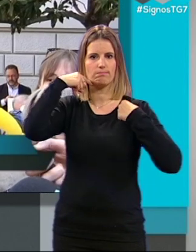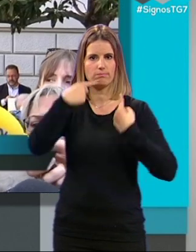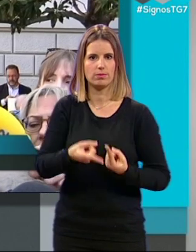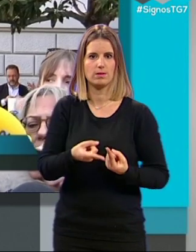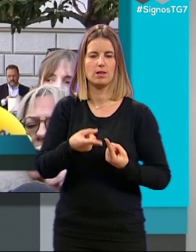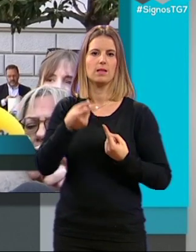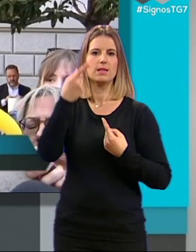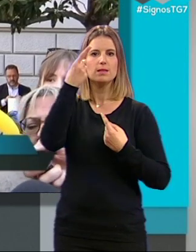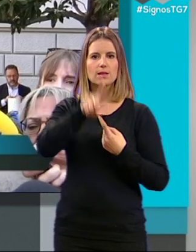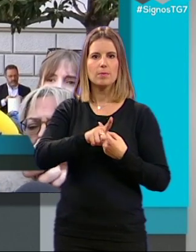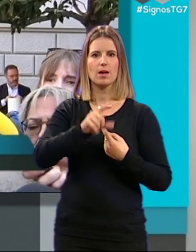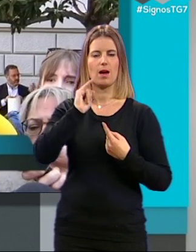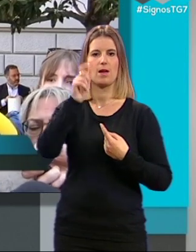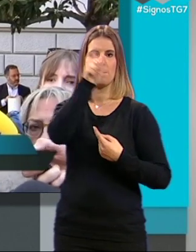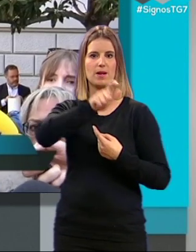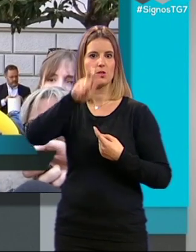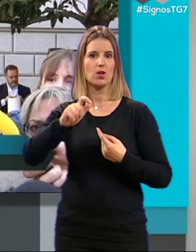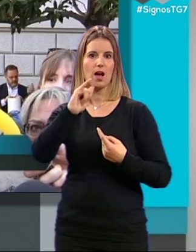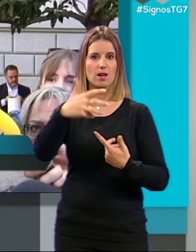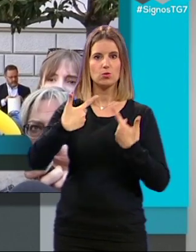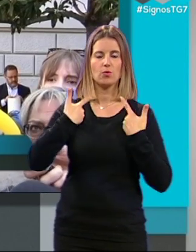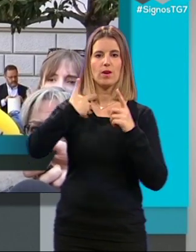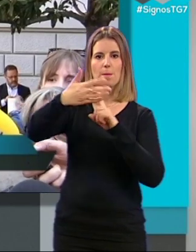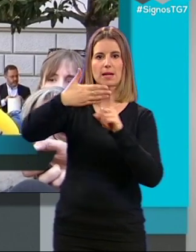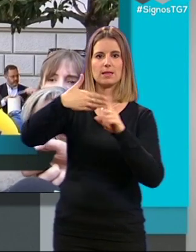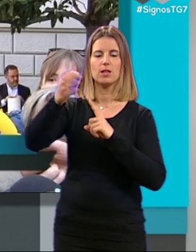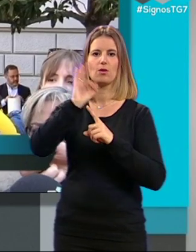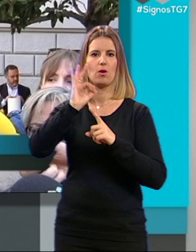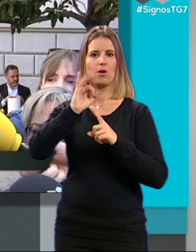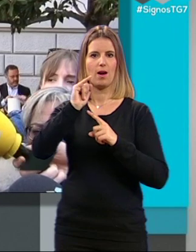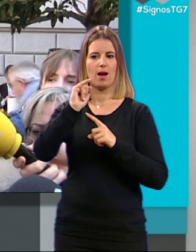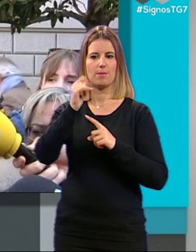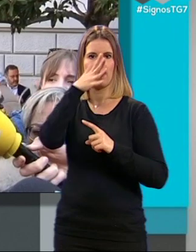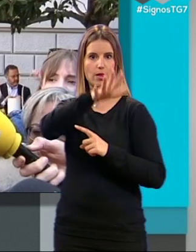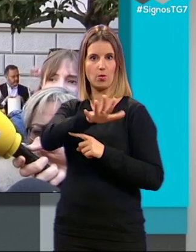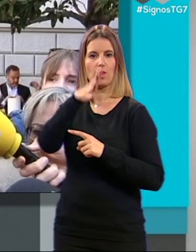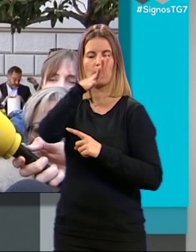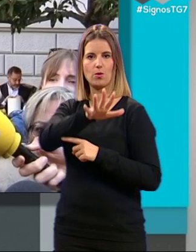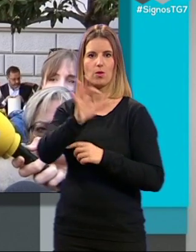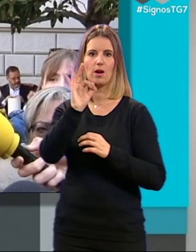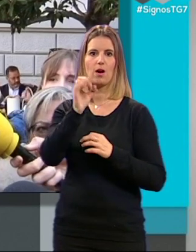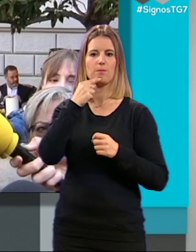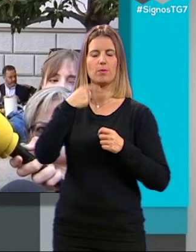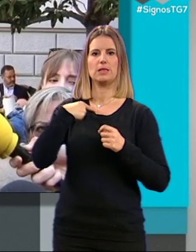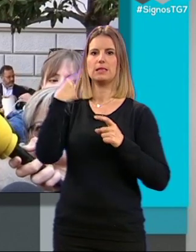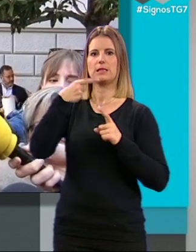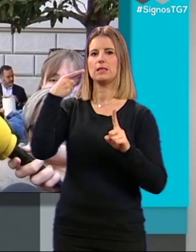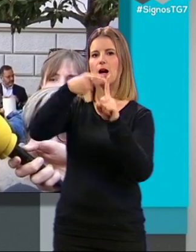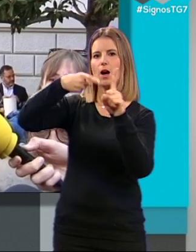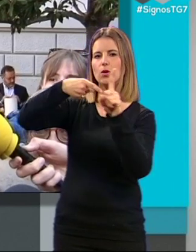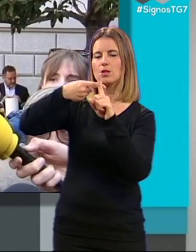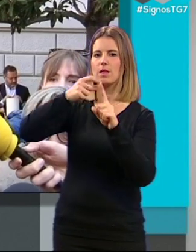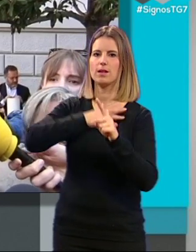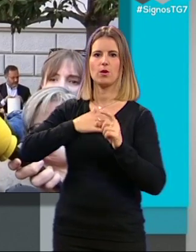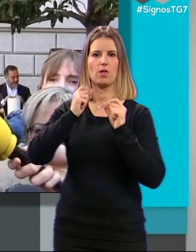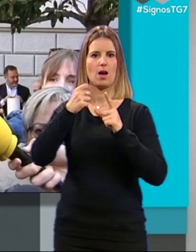y sobre todo darle a las personas que sufren maltratos o que, digamos, presentan denuncias o que se sienten acosadas, el máximo